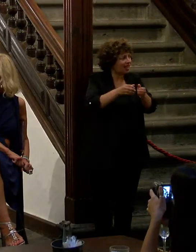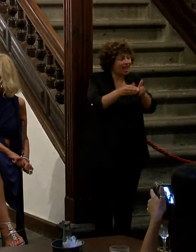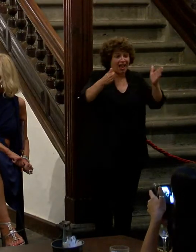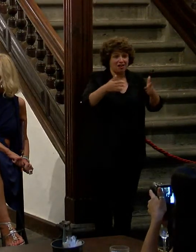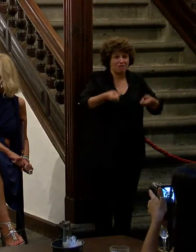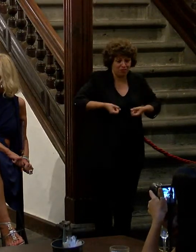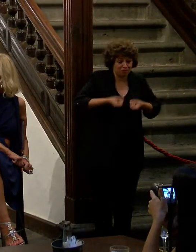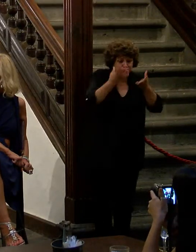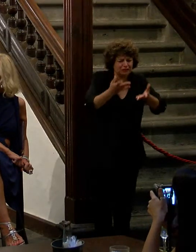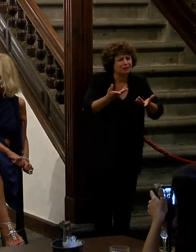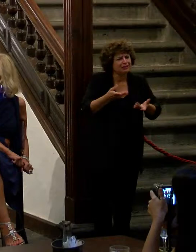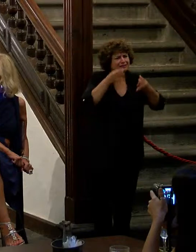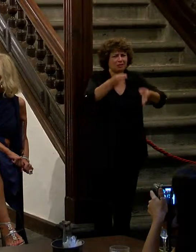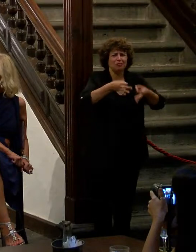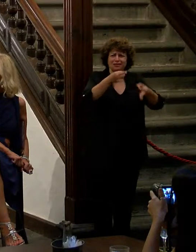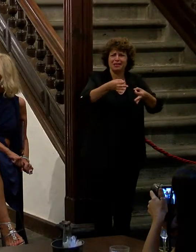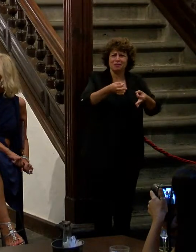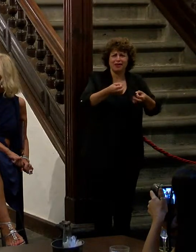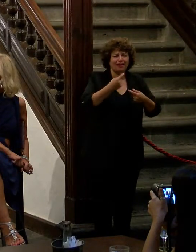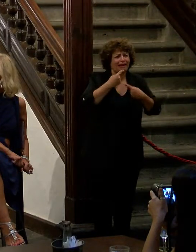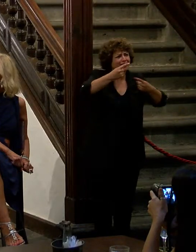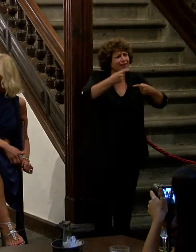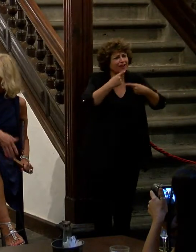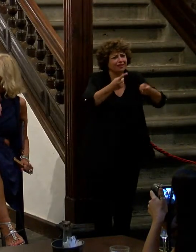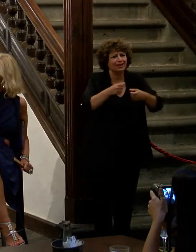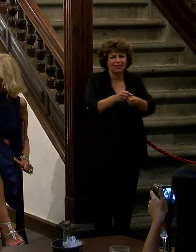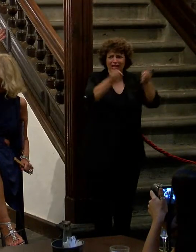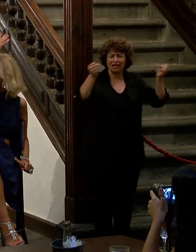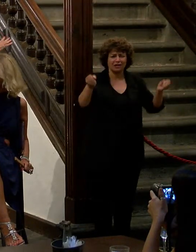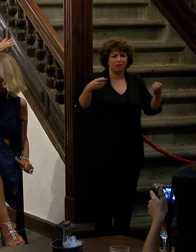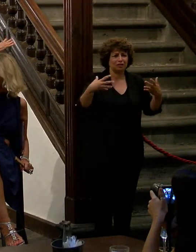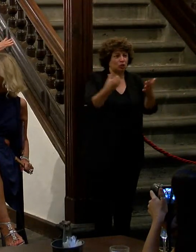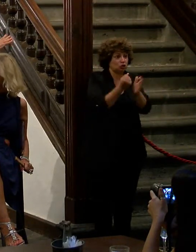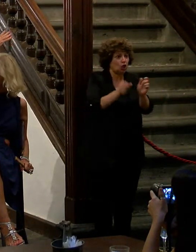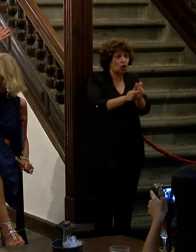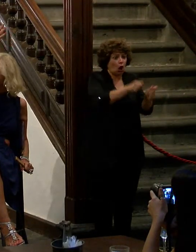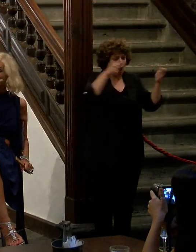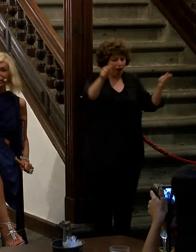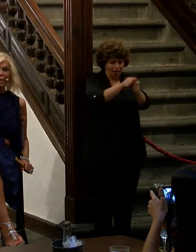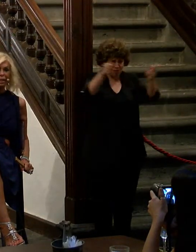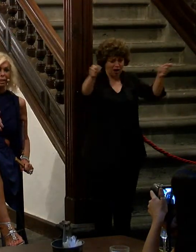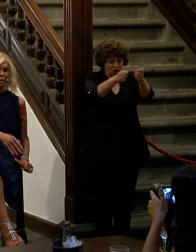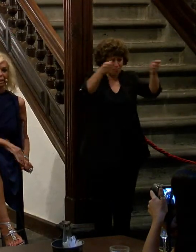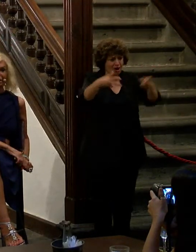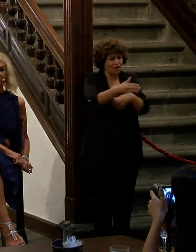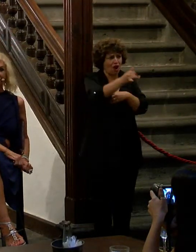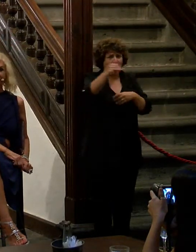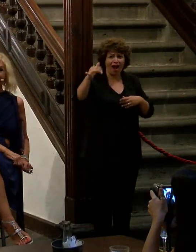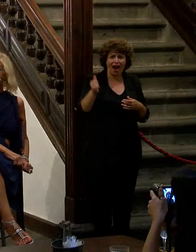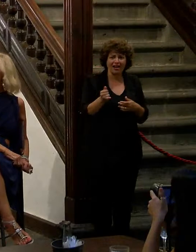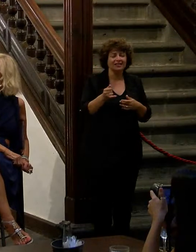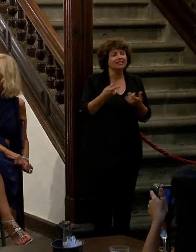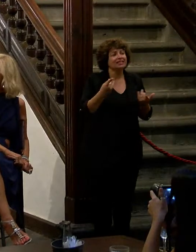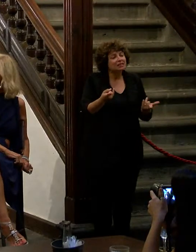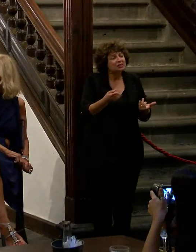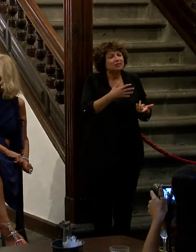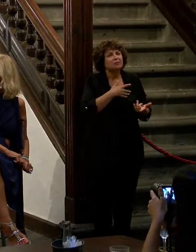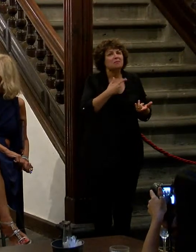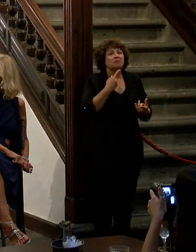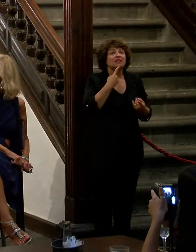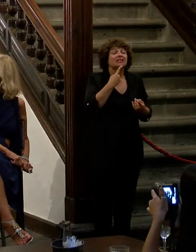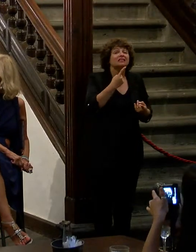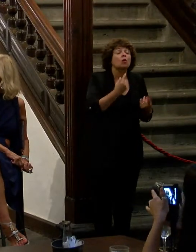porque la gente se empeña en sacar a los demás del armario cuando el que quiere salir es él exactamente entonces alguien me quiso sacar del armario